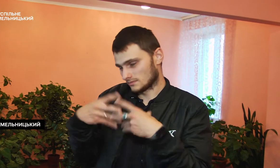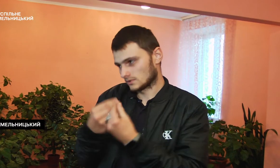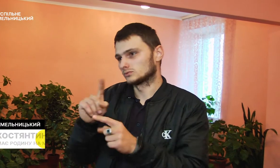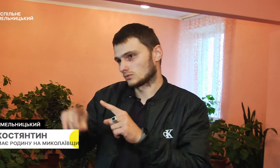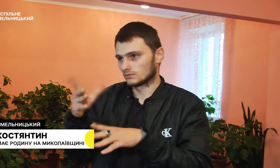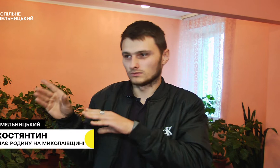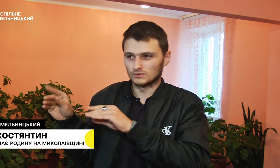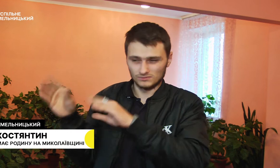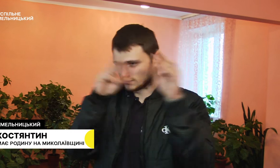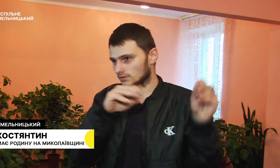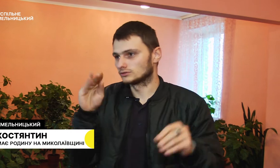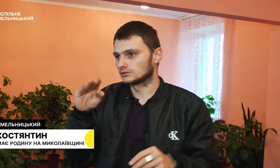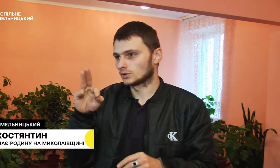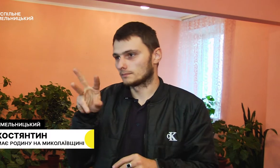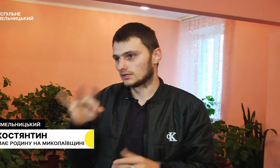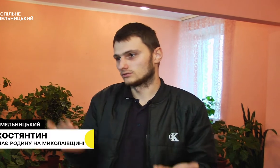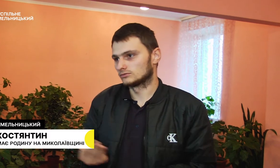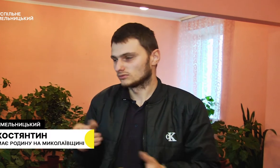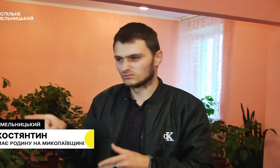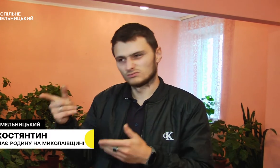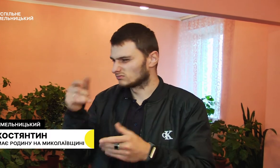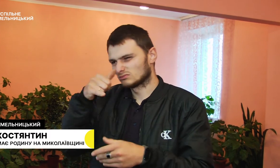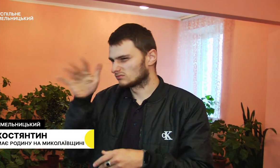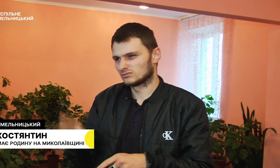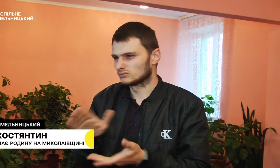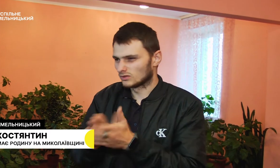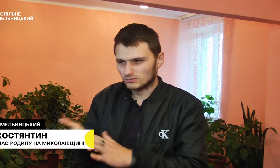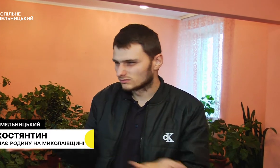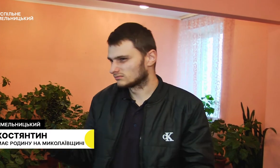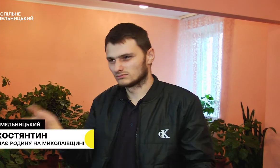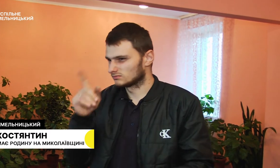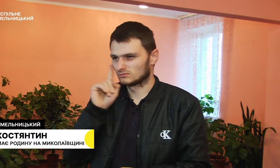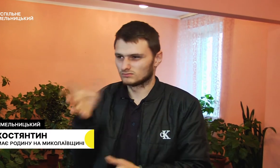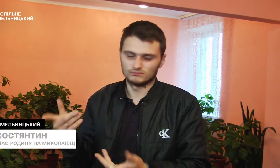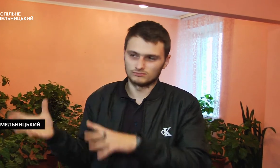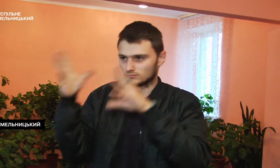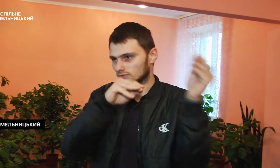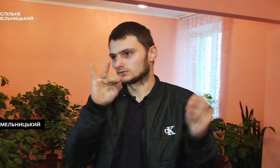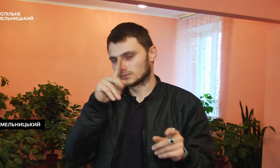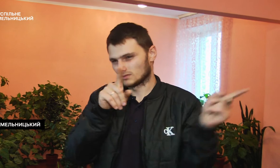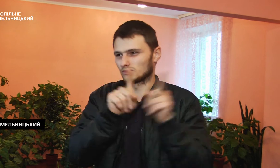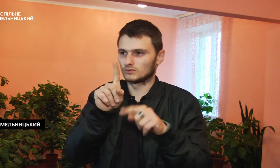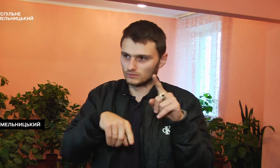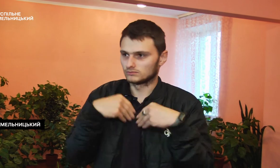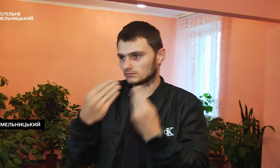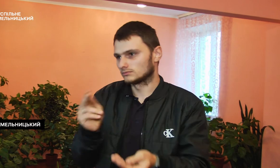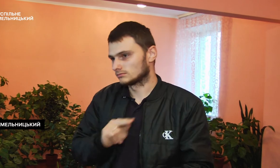скоро буде переїжджати в Житомир, бо тяжко, ситуація в них така, вони їдуть в Житомир, там